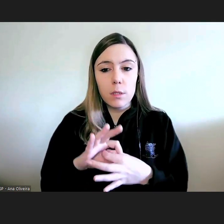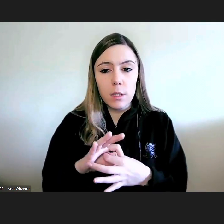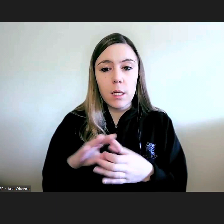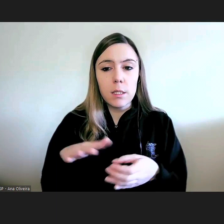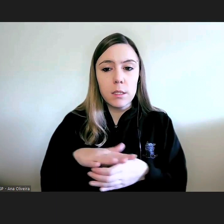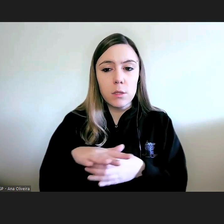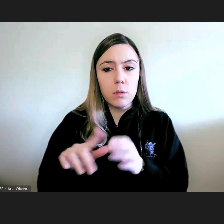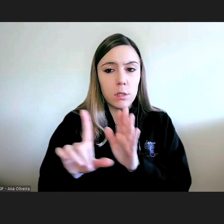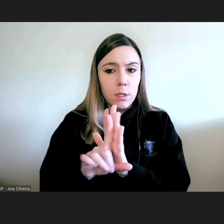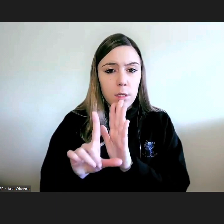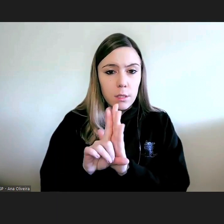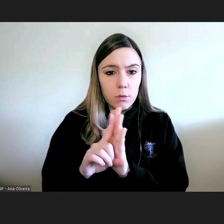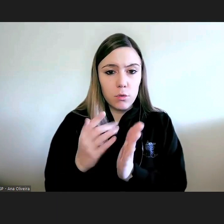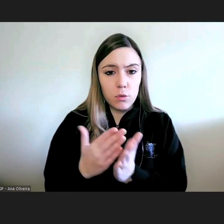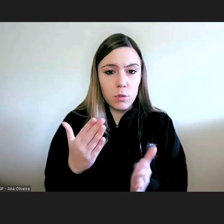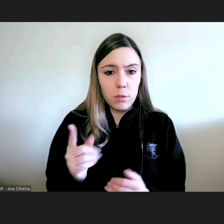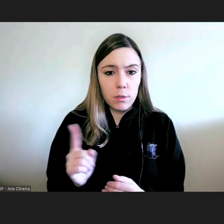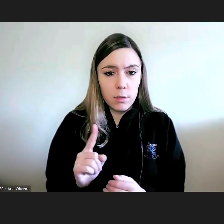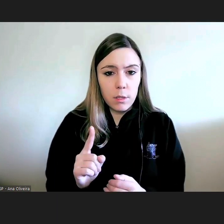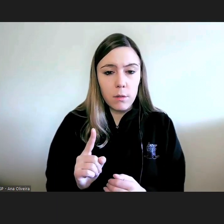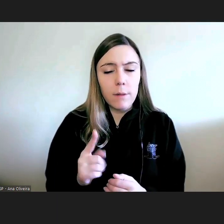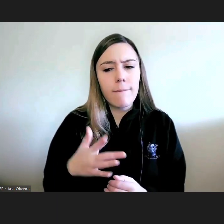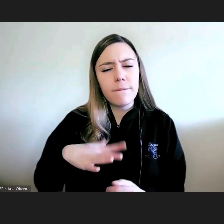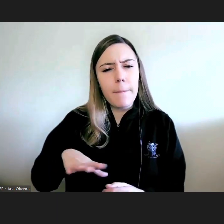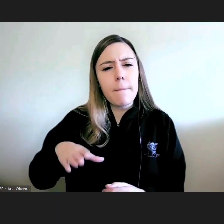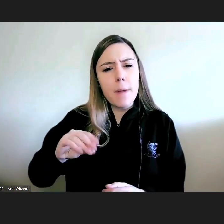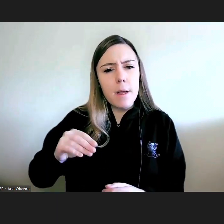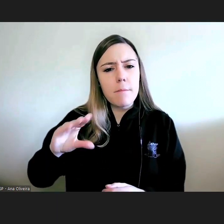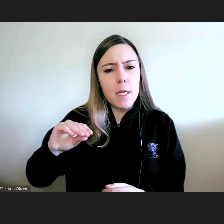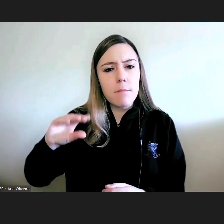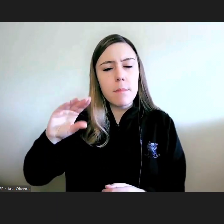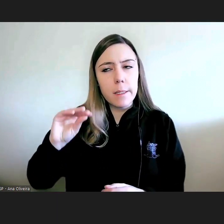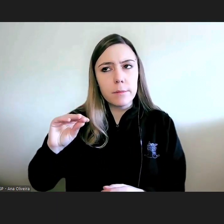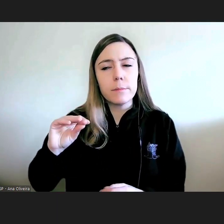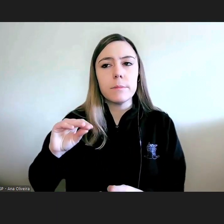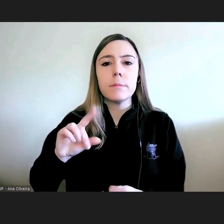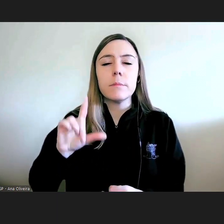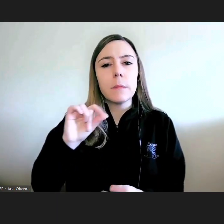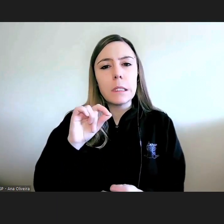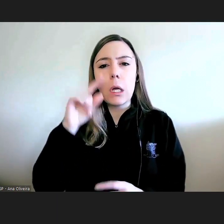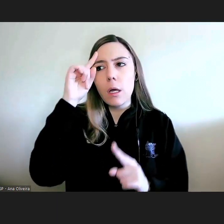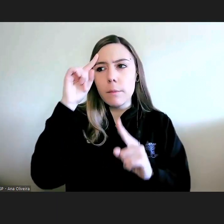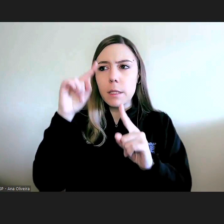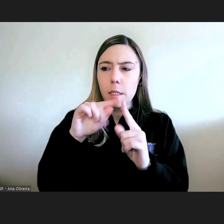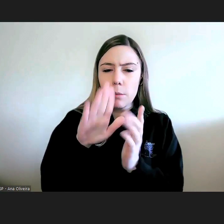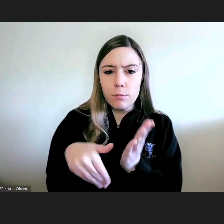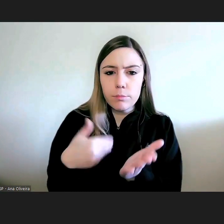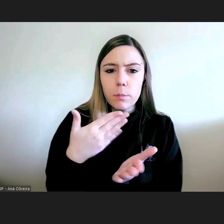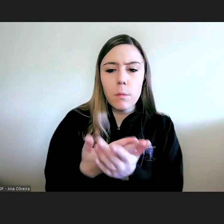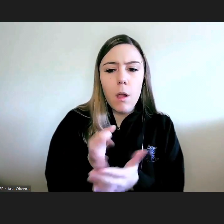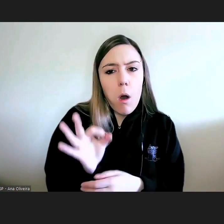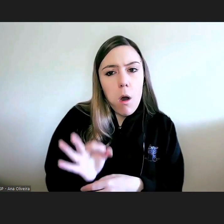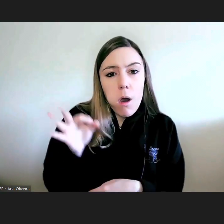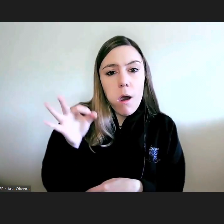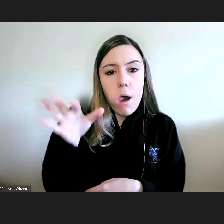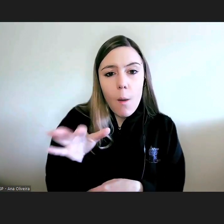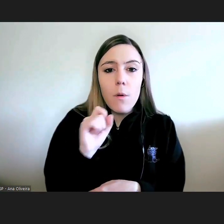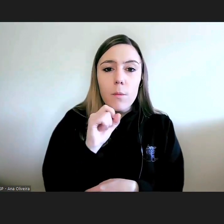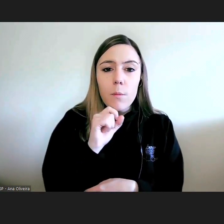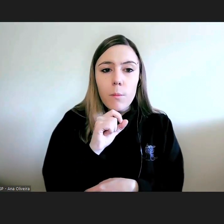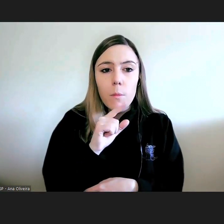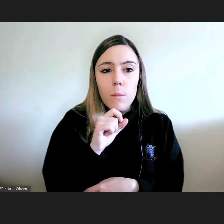ou seja ir mais longe e poder propor sugerir indagar da